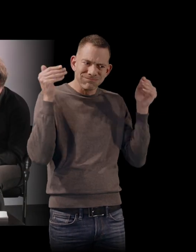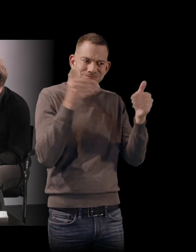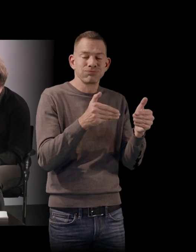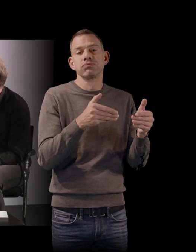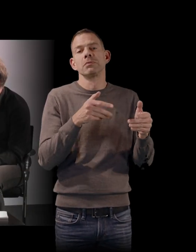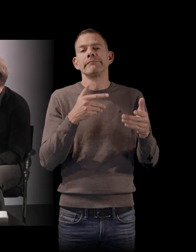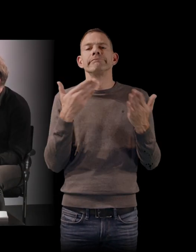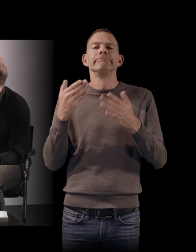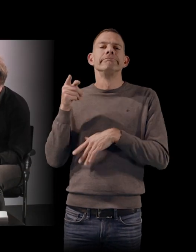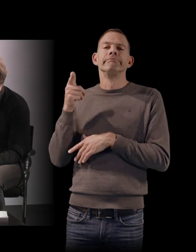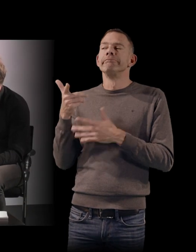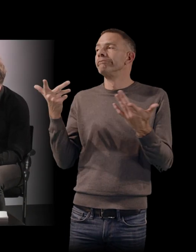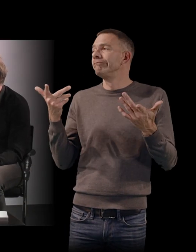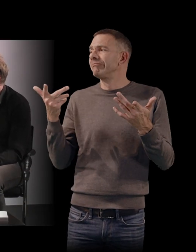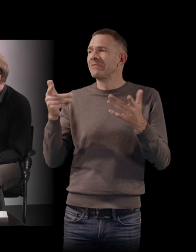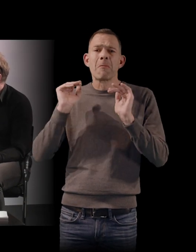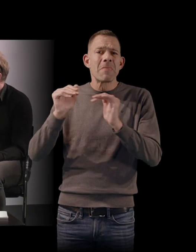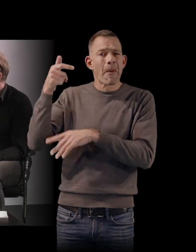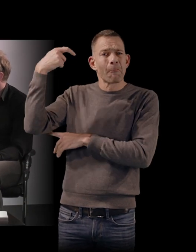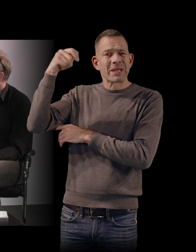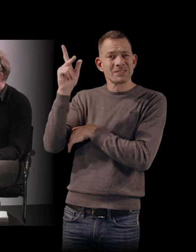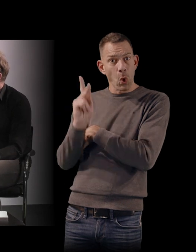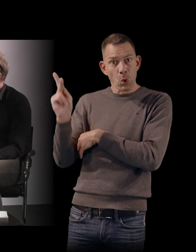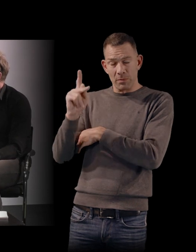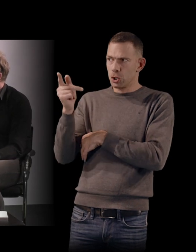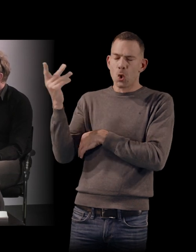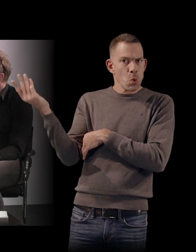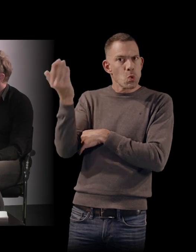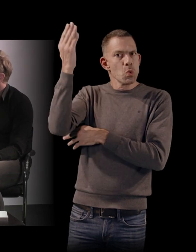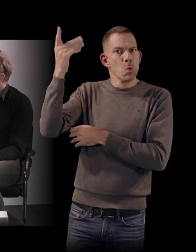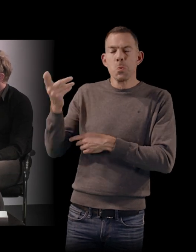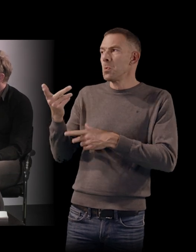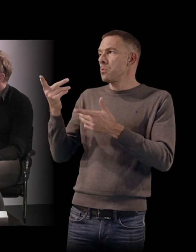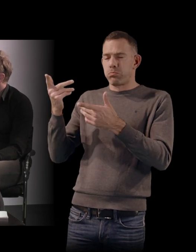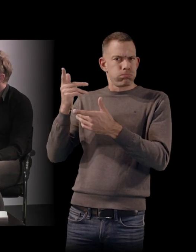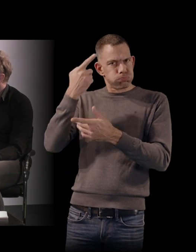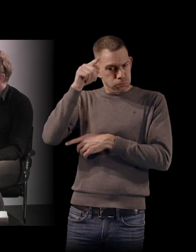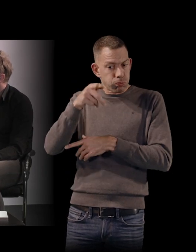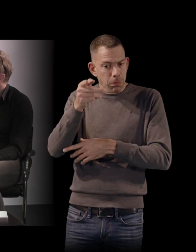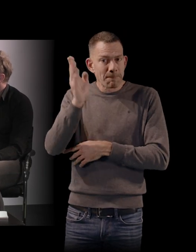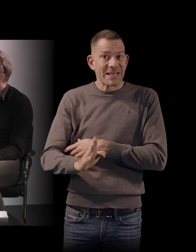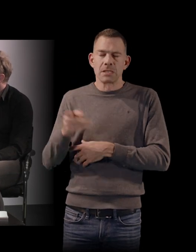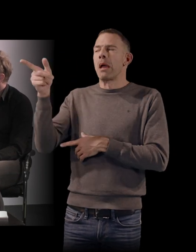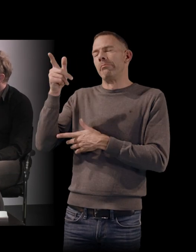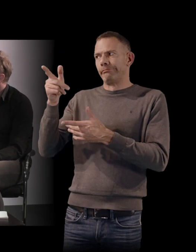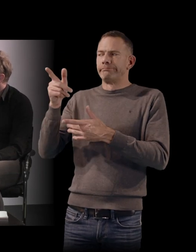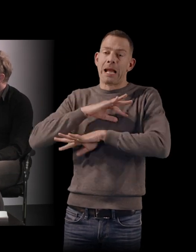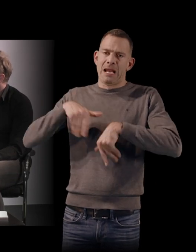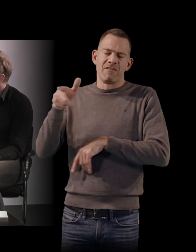même de Kubitschek, qui a été une grande figure pour le Brésil, même s'il a eu un destin tragique. Lui, finalement,